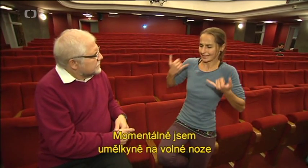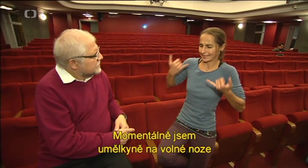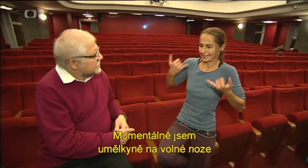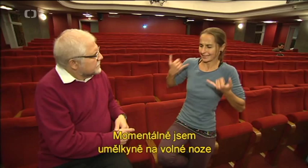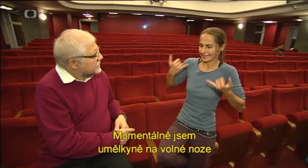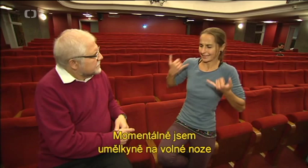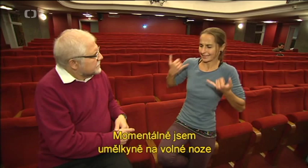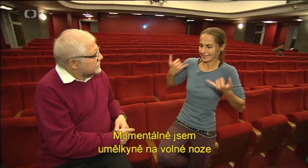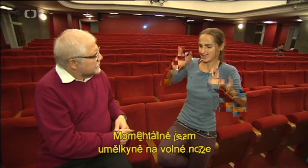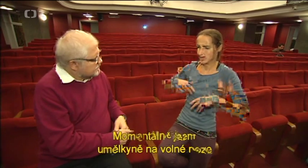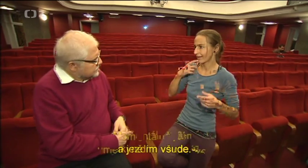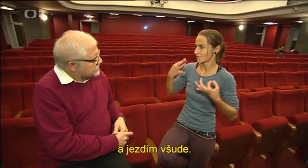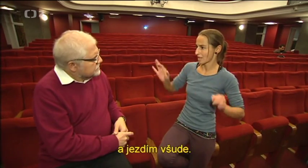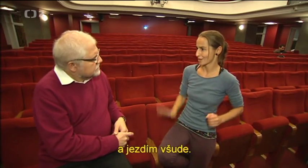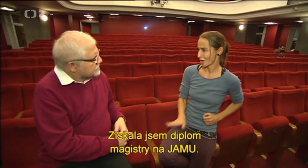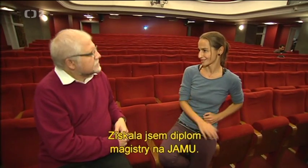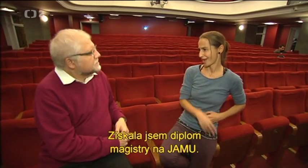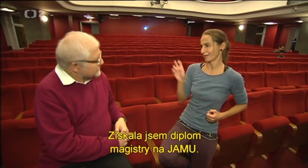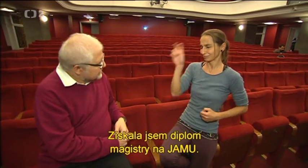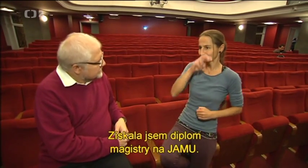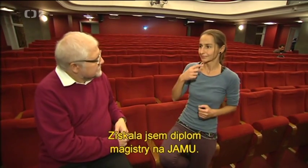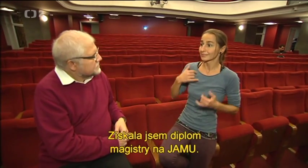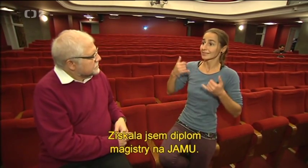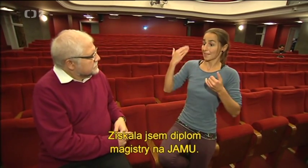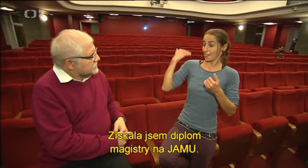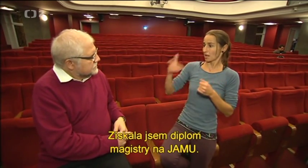všude. Získala jsem diplom magistry na jamu.